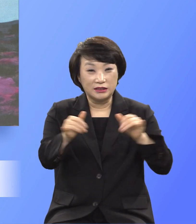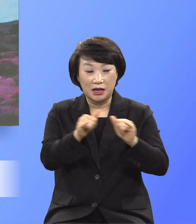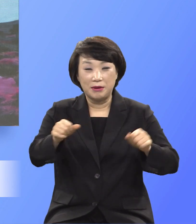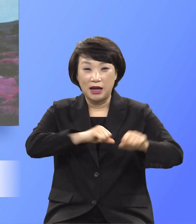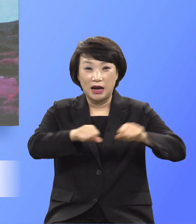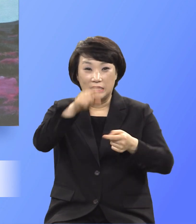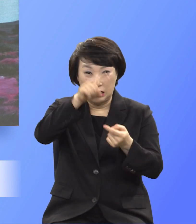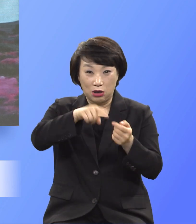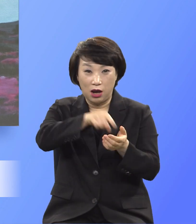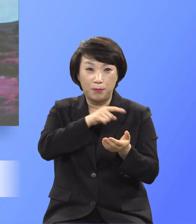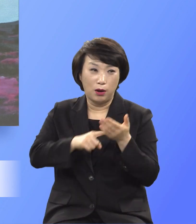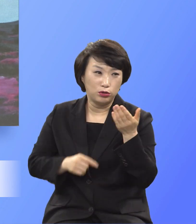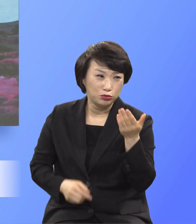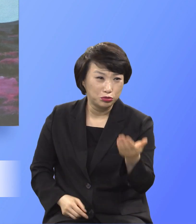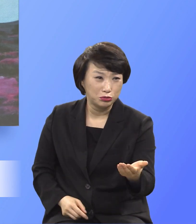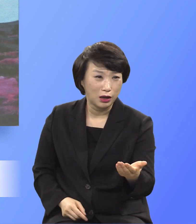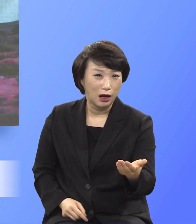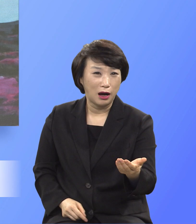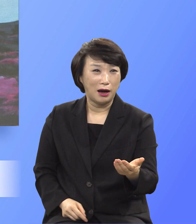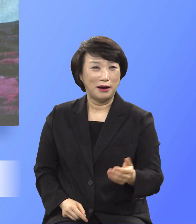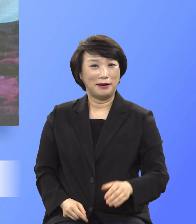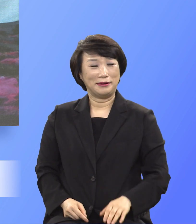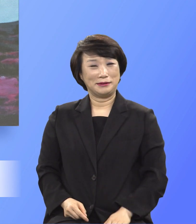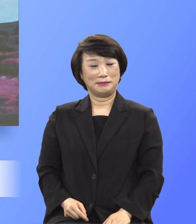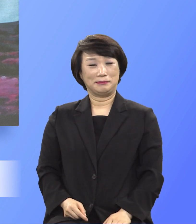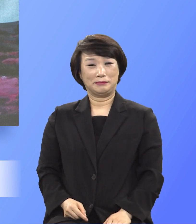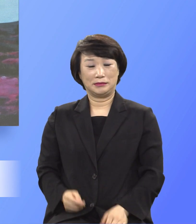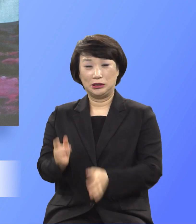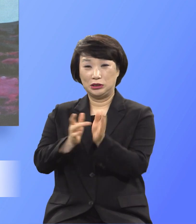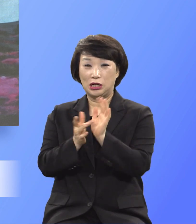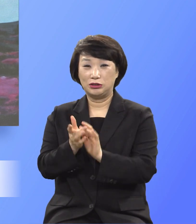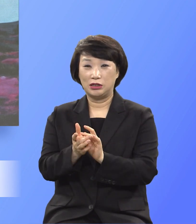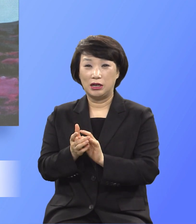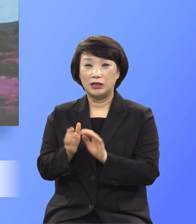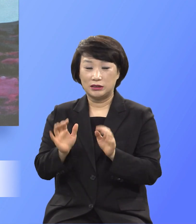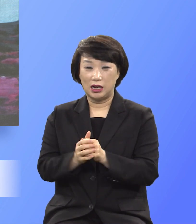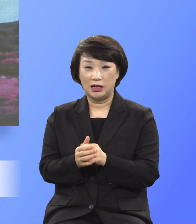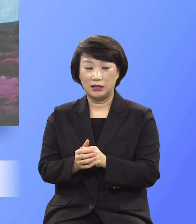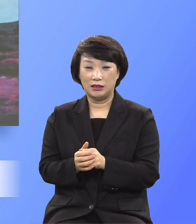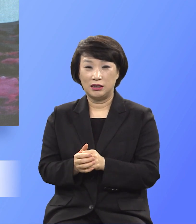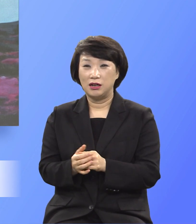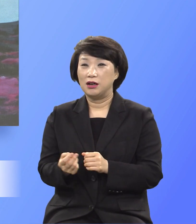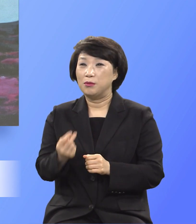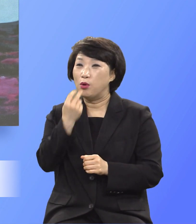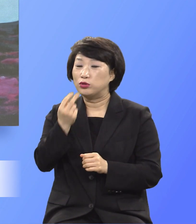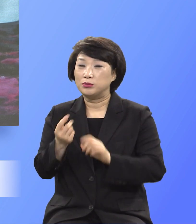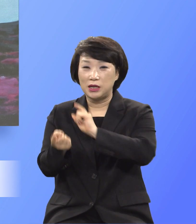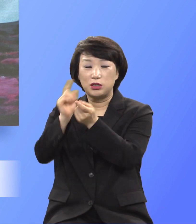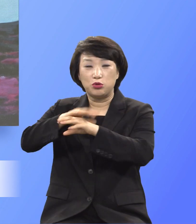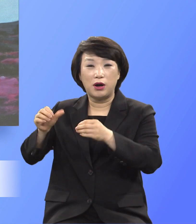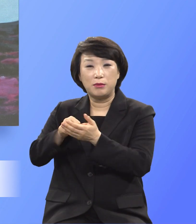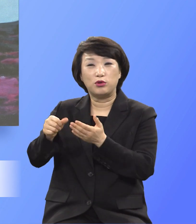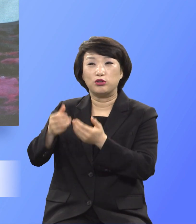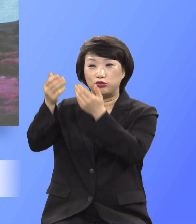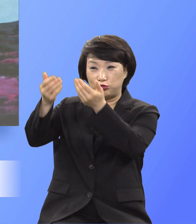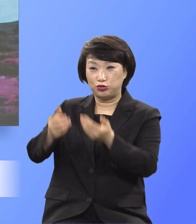갚으리라 자기 목숨을 대수물로 주신 분 앞에 목숨을 얻기 위해